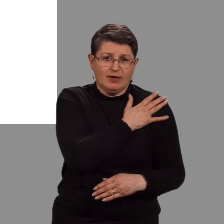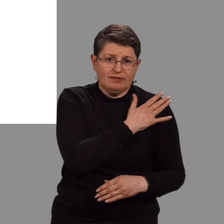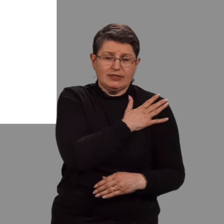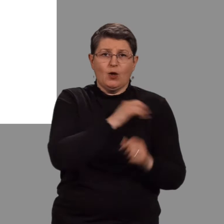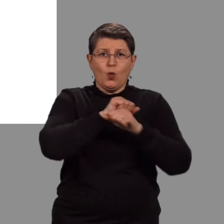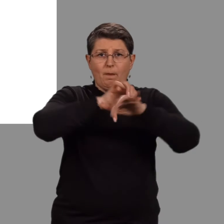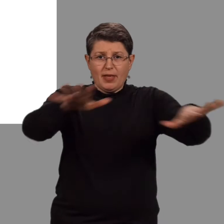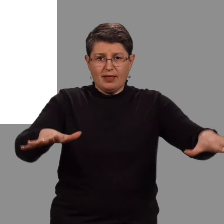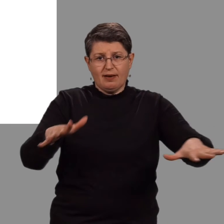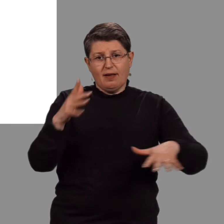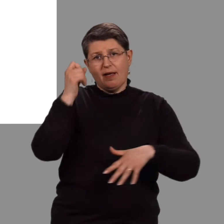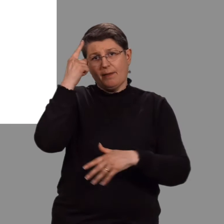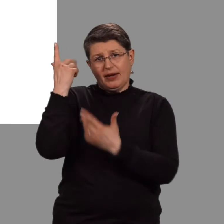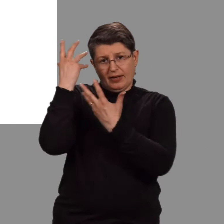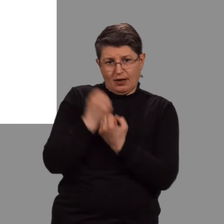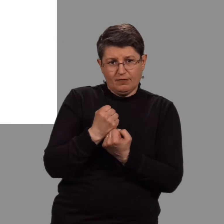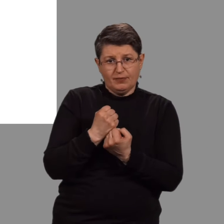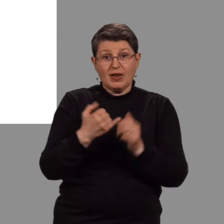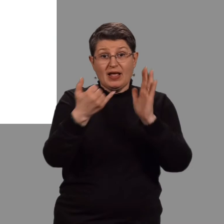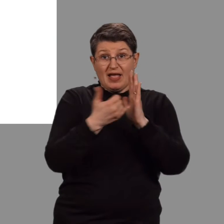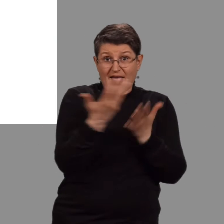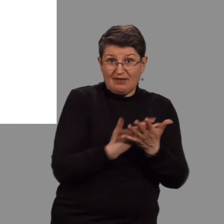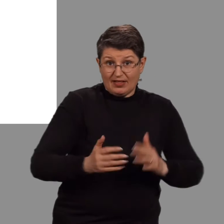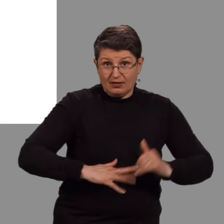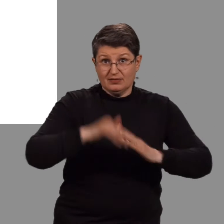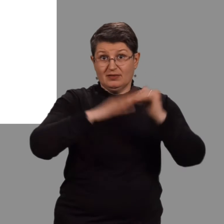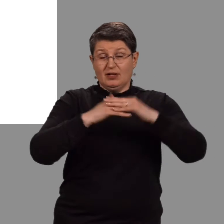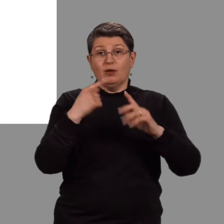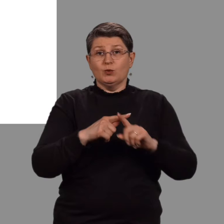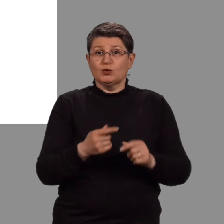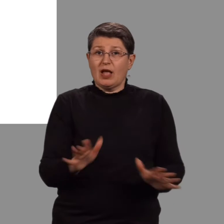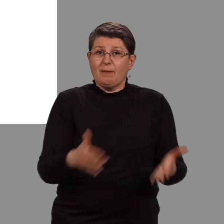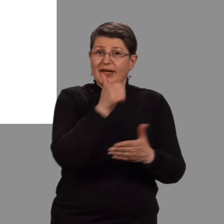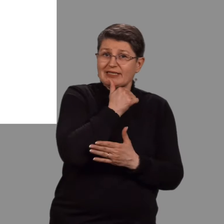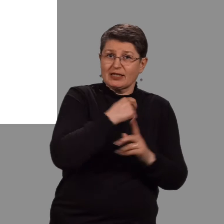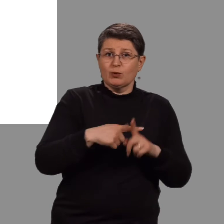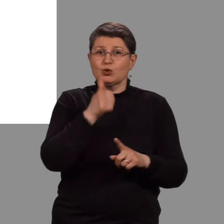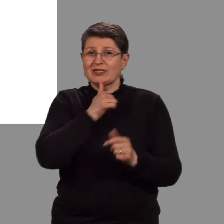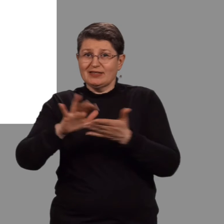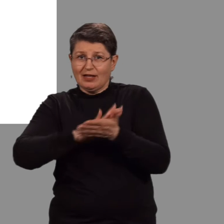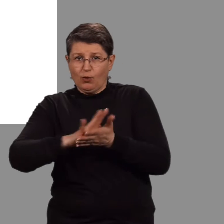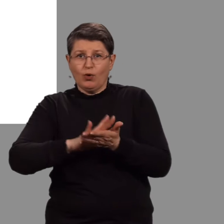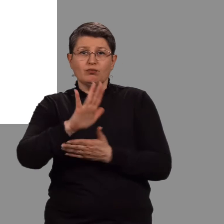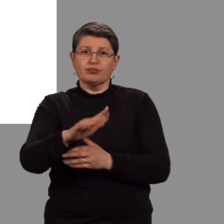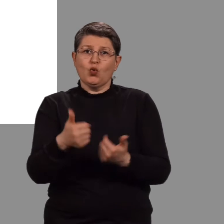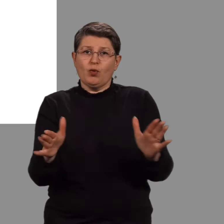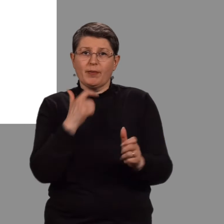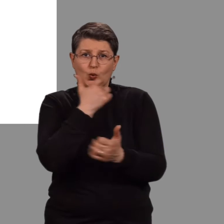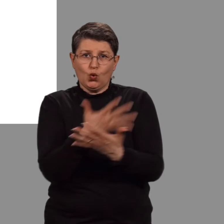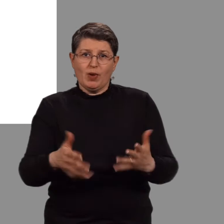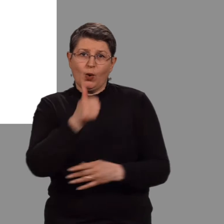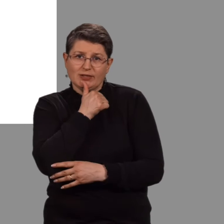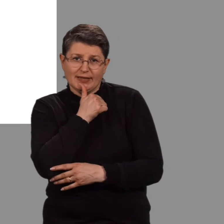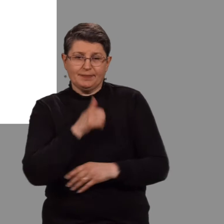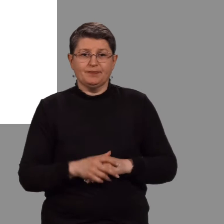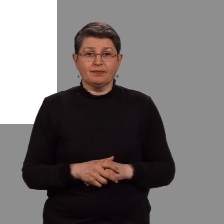stjóðarinnar, uppbyggingu inn við það og áð ebla íslensku og íslensk tókmál sem ofn verð mál á Íslandi. Í fjármála